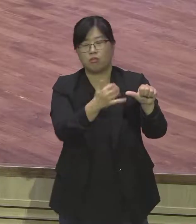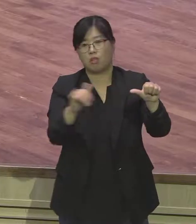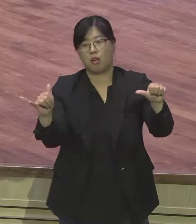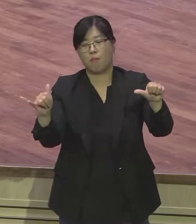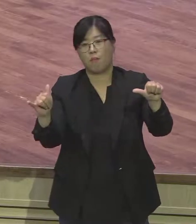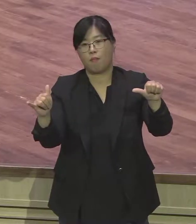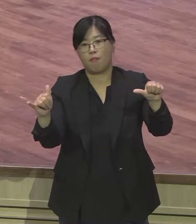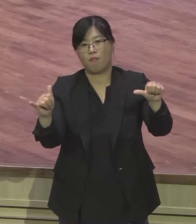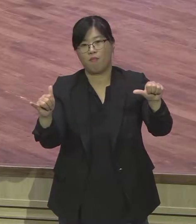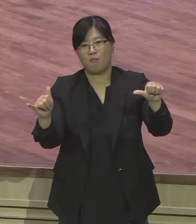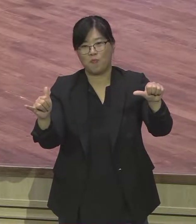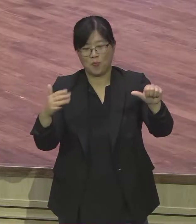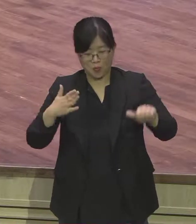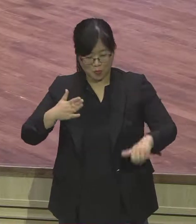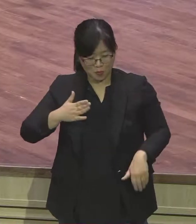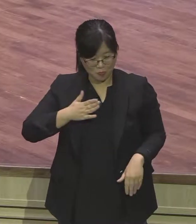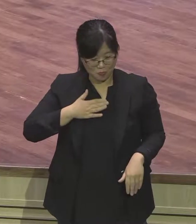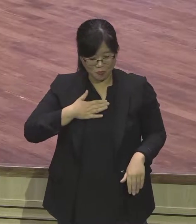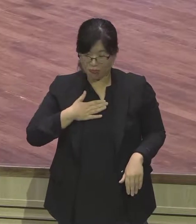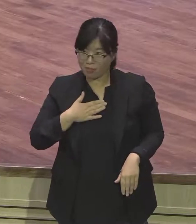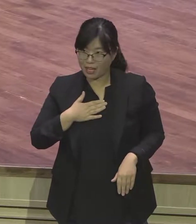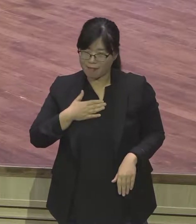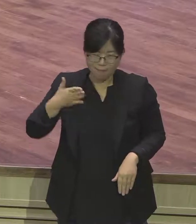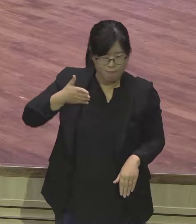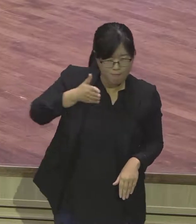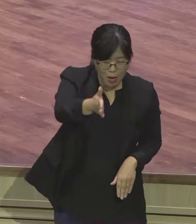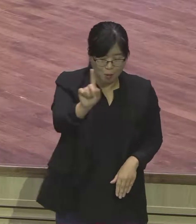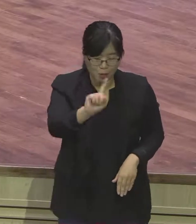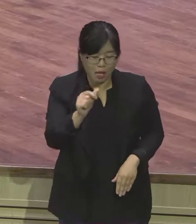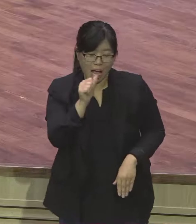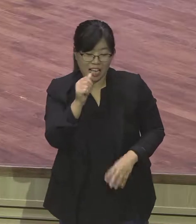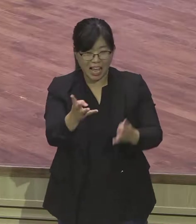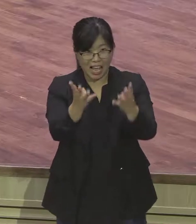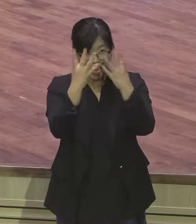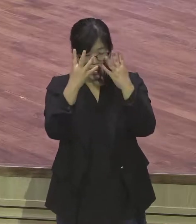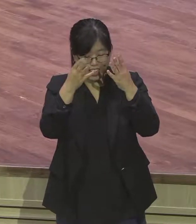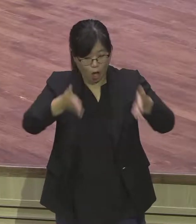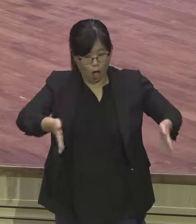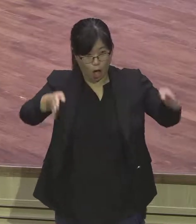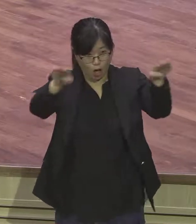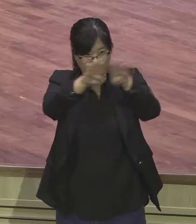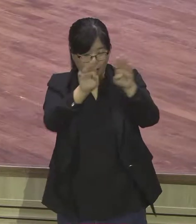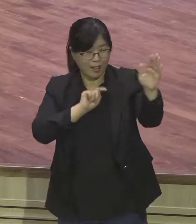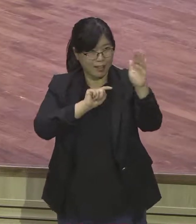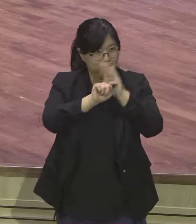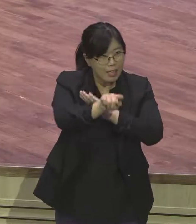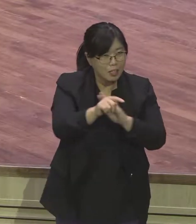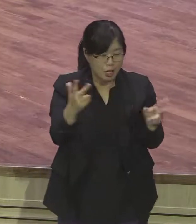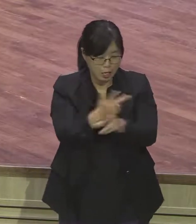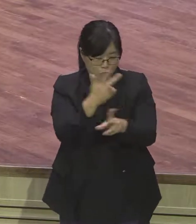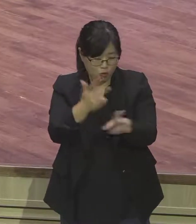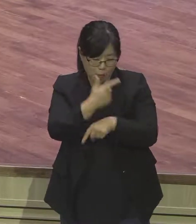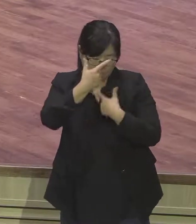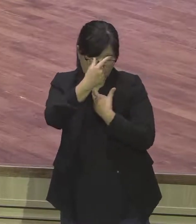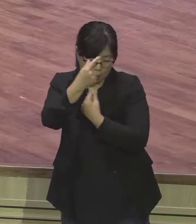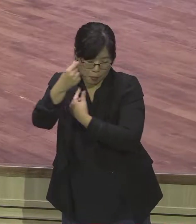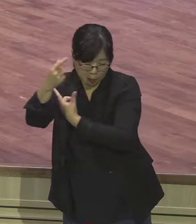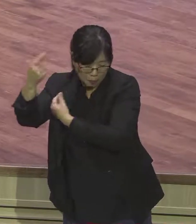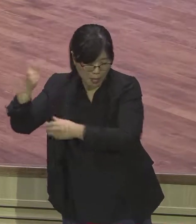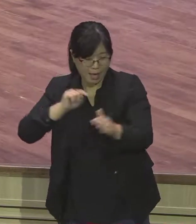복음을 딱 영접 카드를 딱 던져서 영입 카드 쓰게 하면 어떤 때는 거의 100% 다 써요.